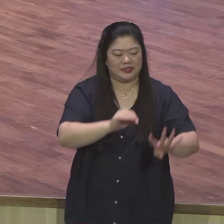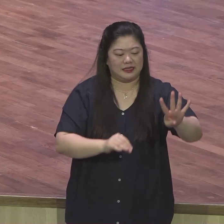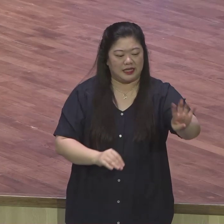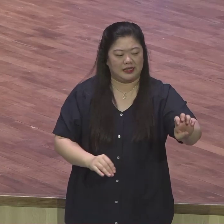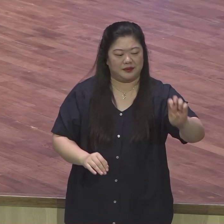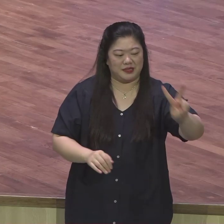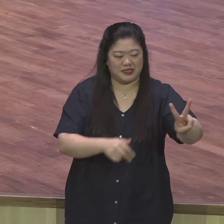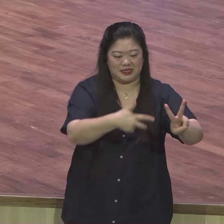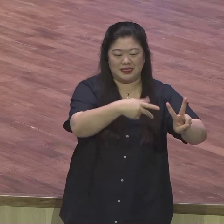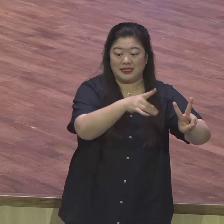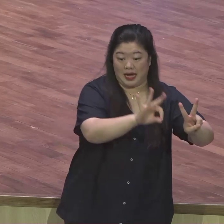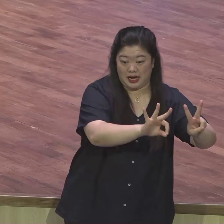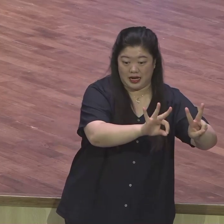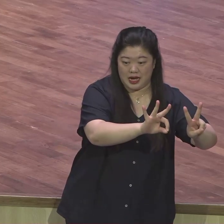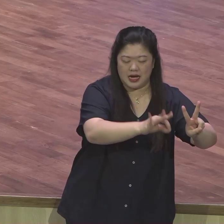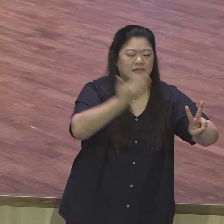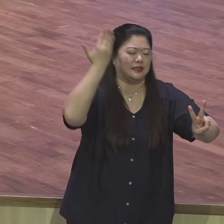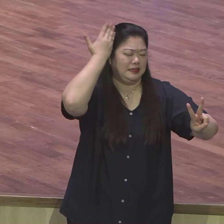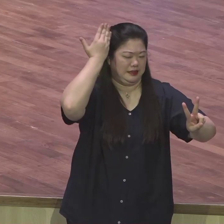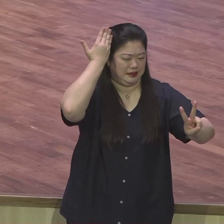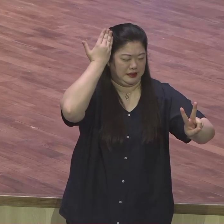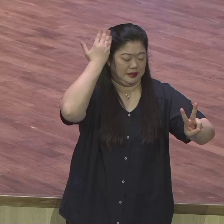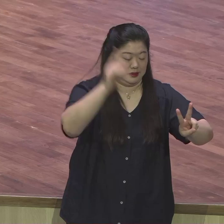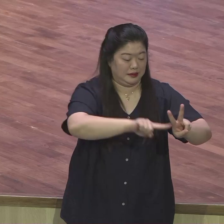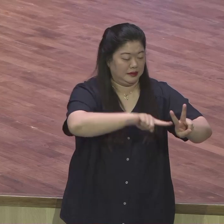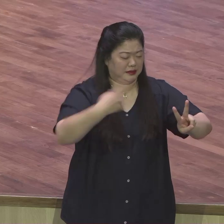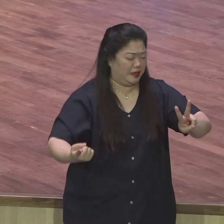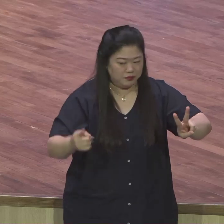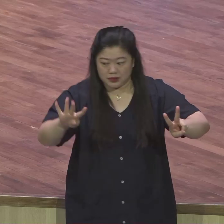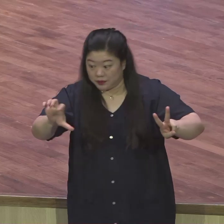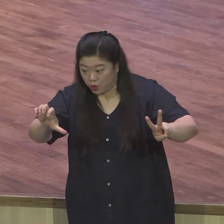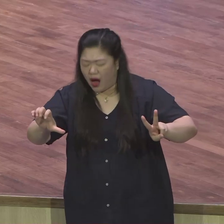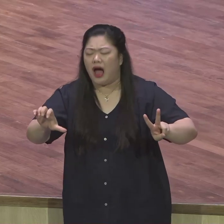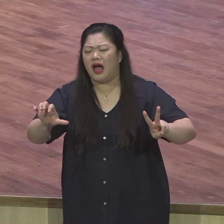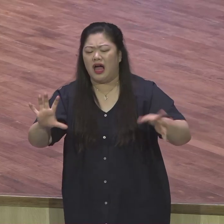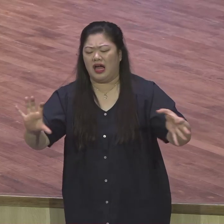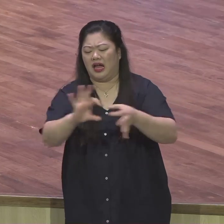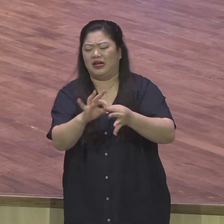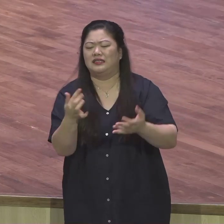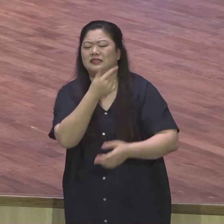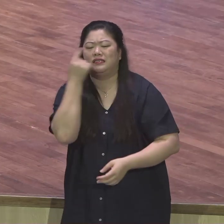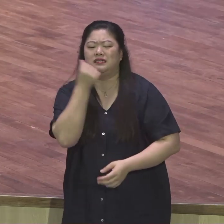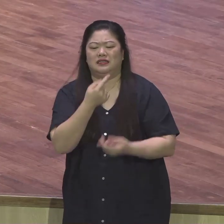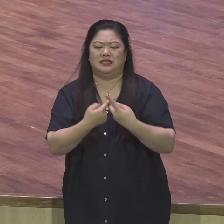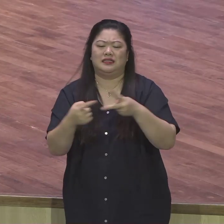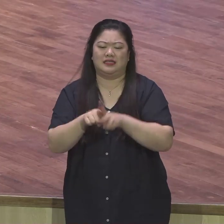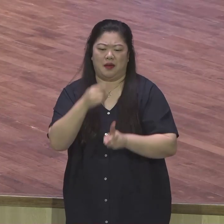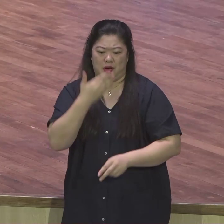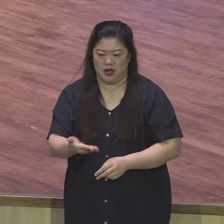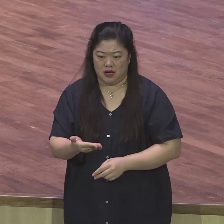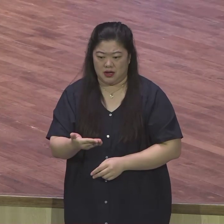알아야 됩니다. 장식의 42장에 보면 극심한 기근으로 인해가지고